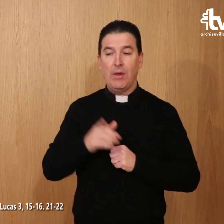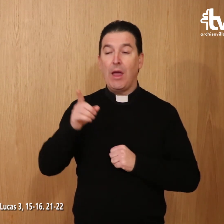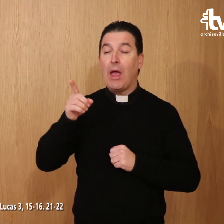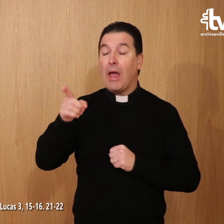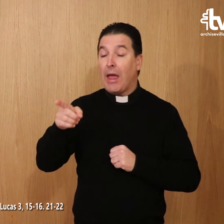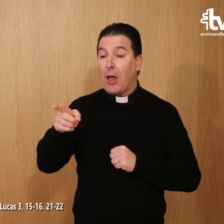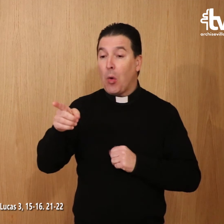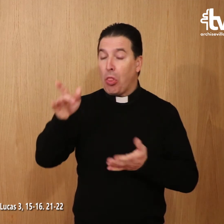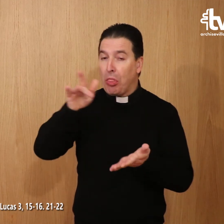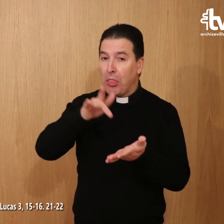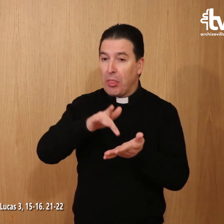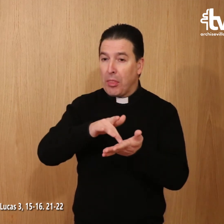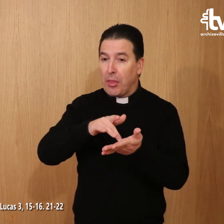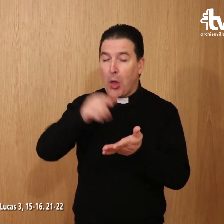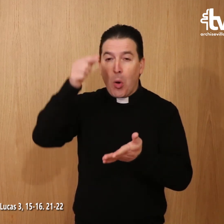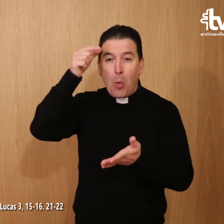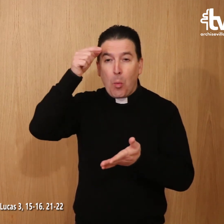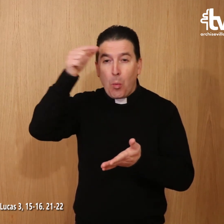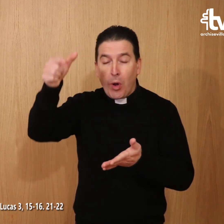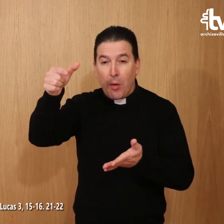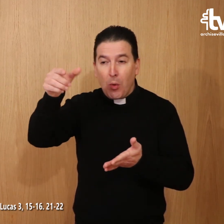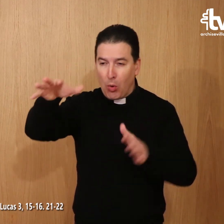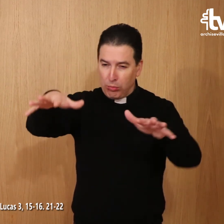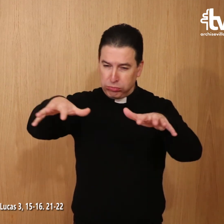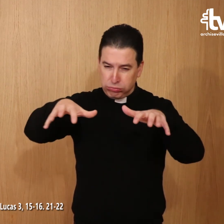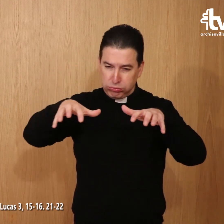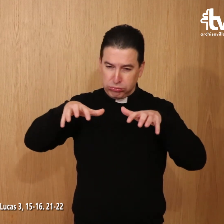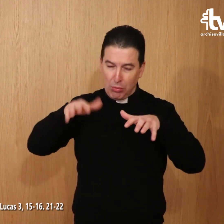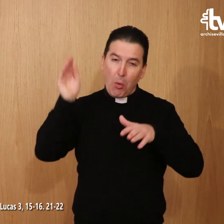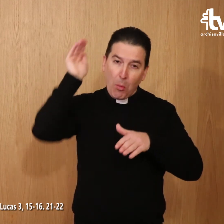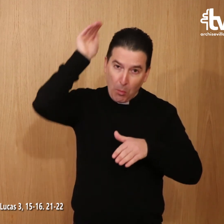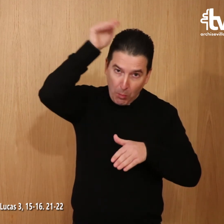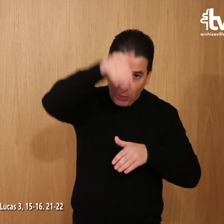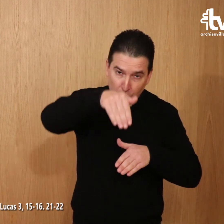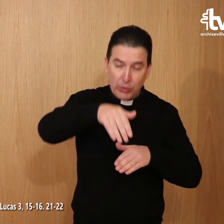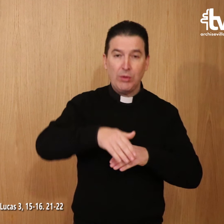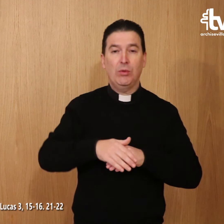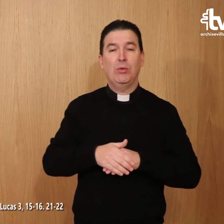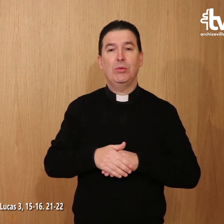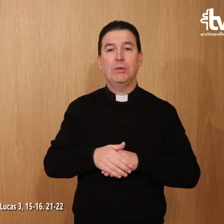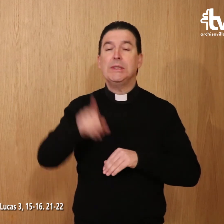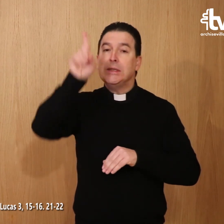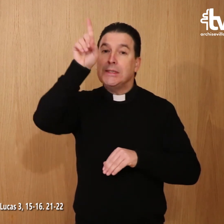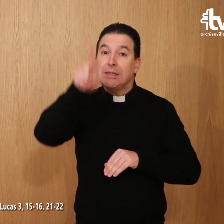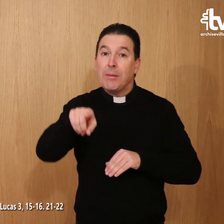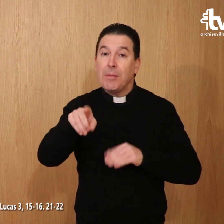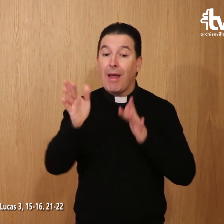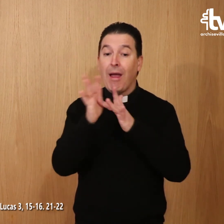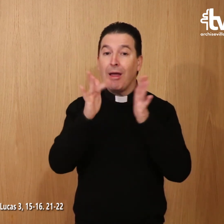sucedió que, cuando todo el pueblo era bautizado, también Jesús